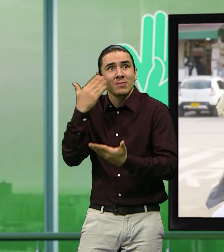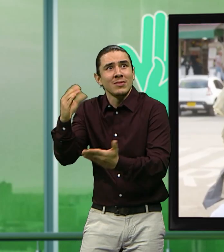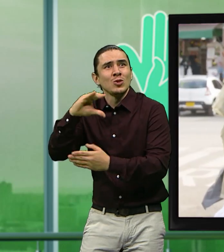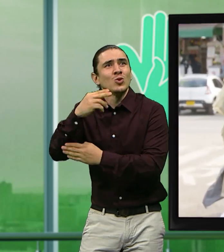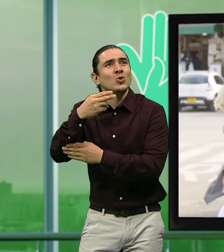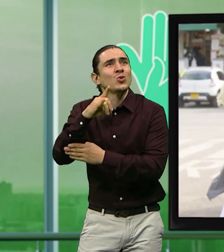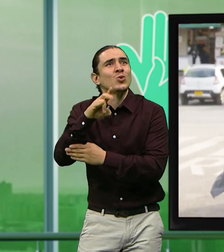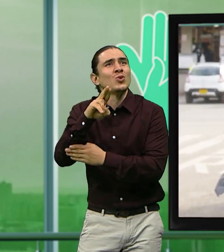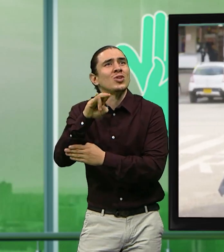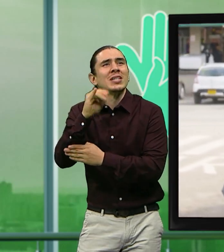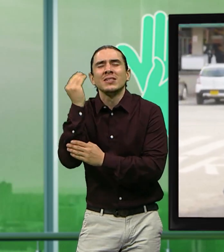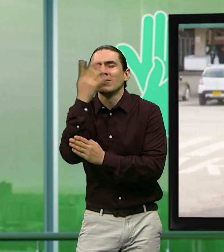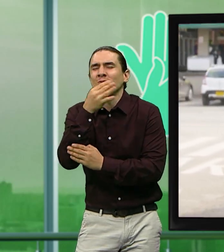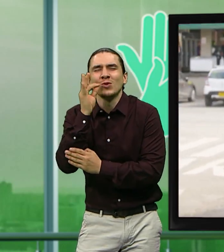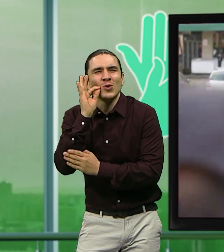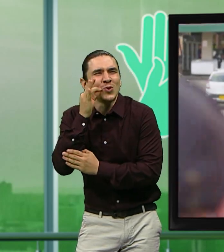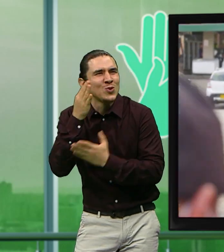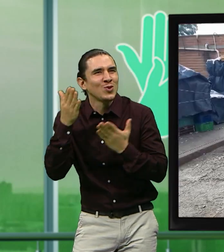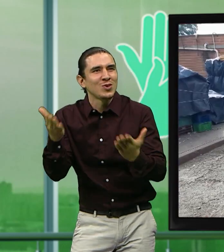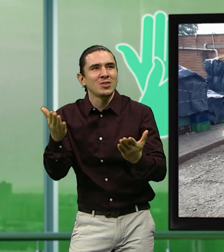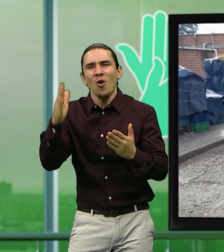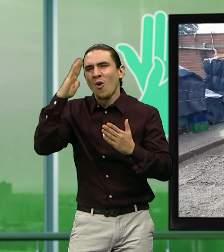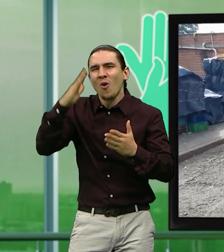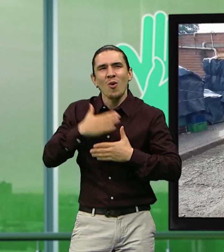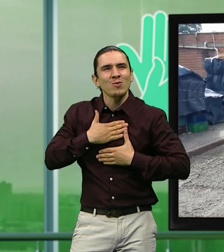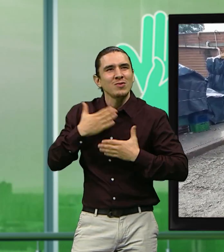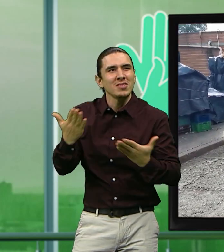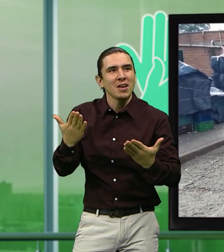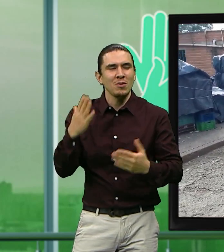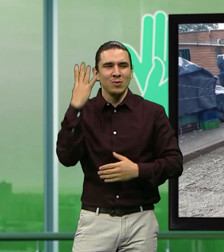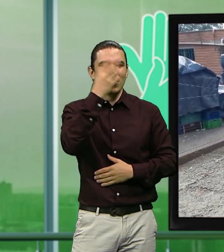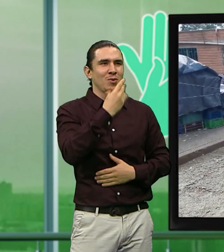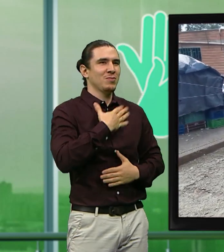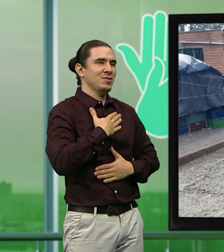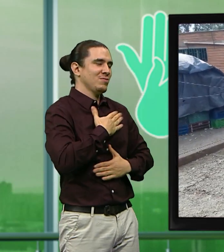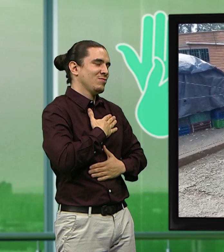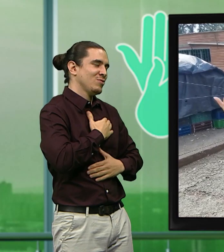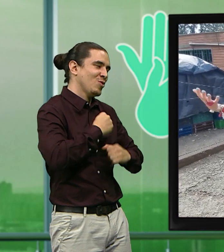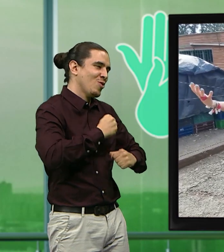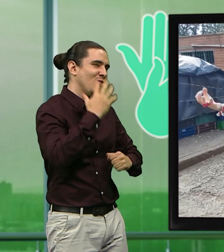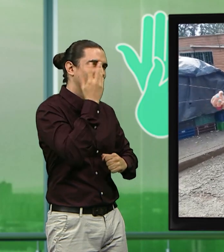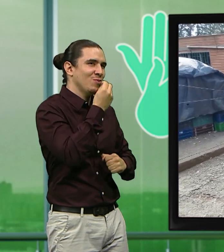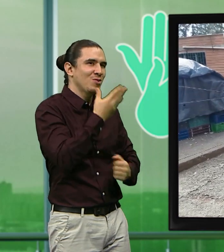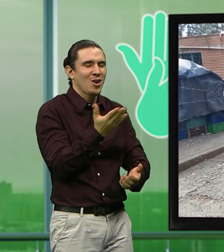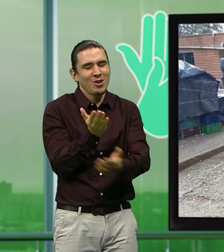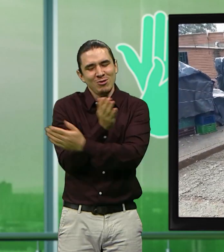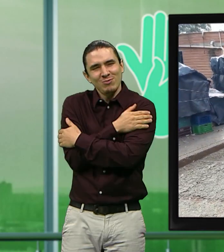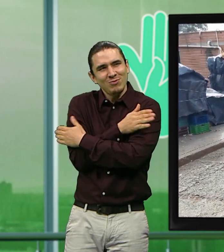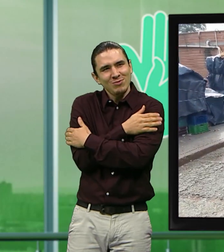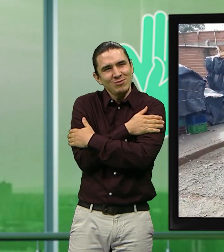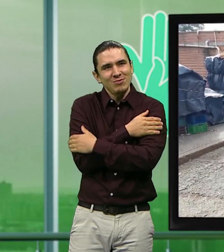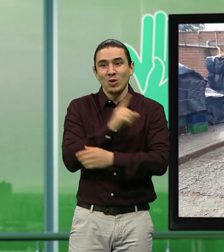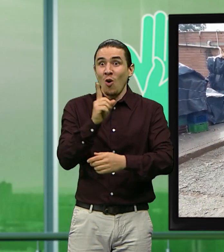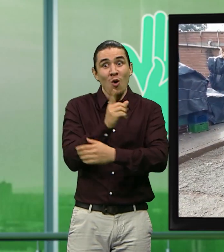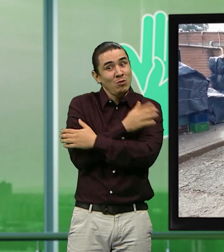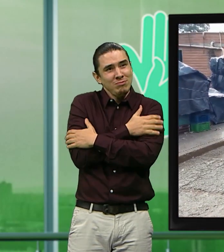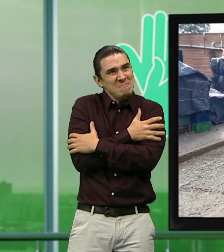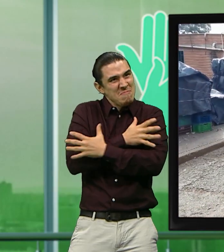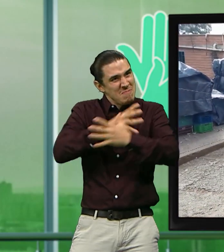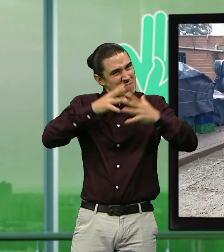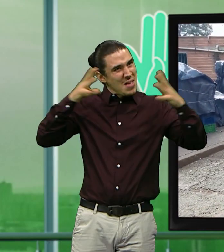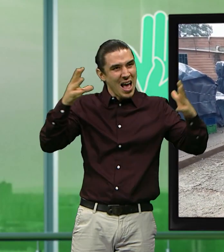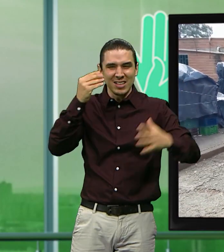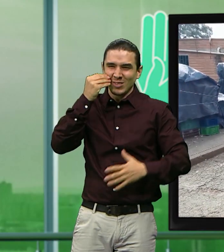delicias. Churris, ¿cómo estás? amor, ¿cómo está mi reina? Bien, mi amor. Un abracito, mi corta, linda. Abracito, no, abracito libre, besote.